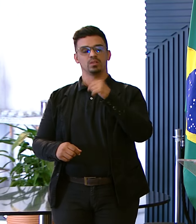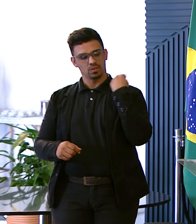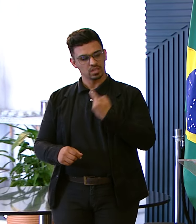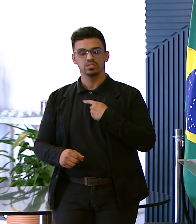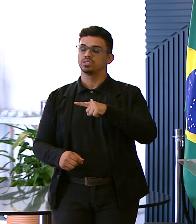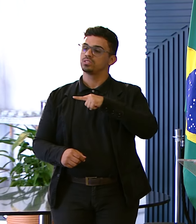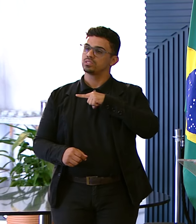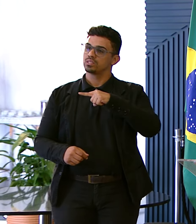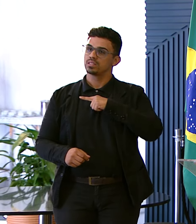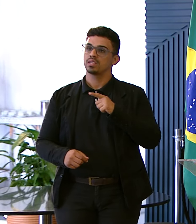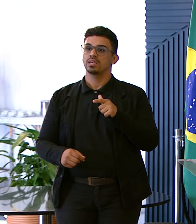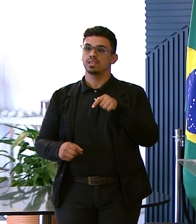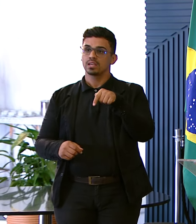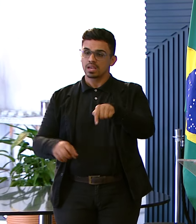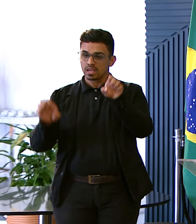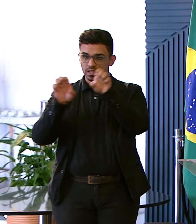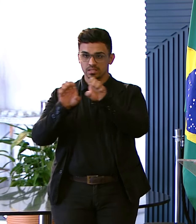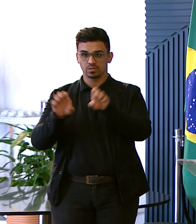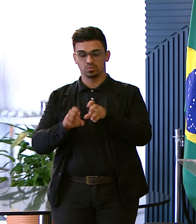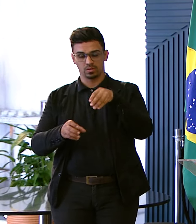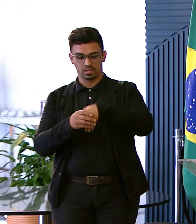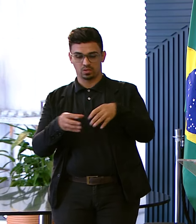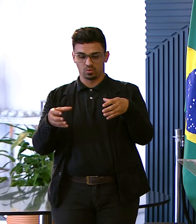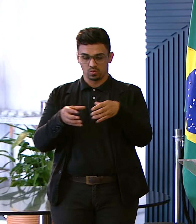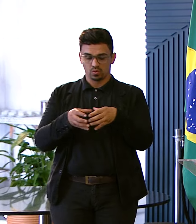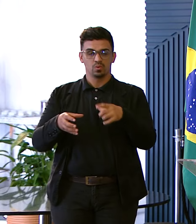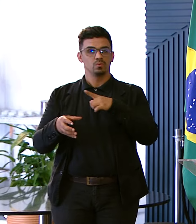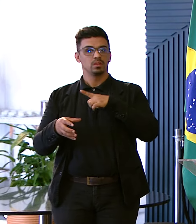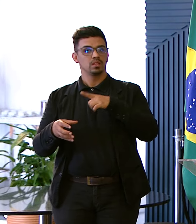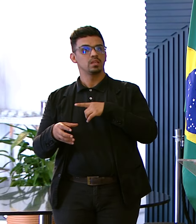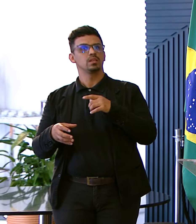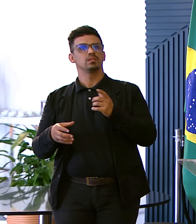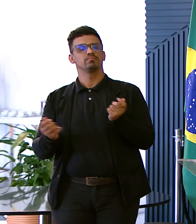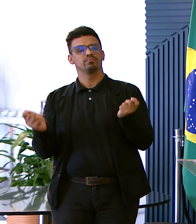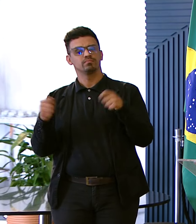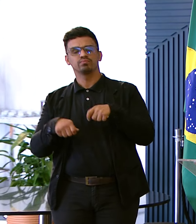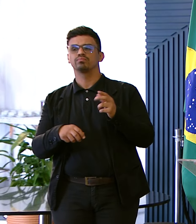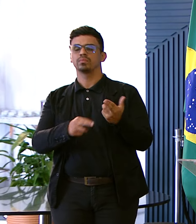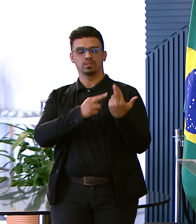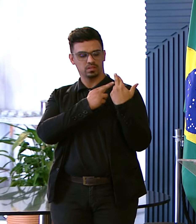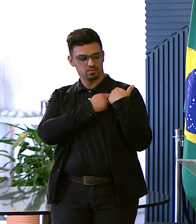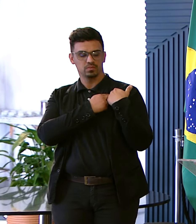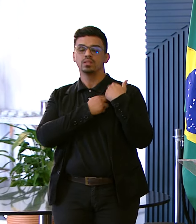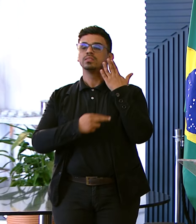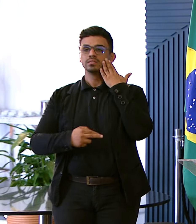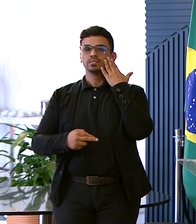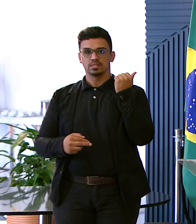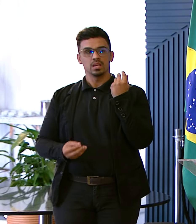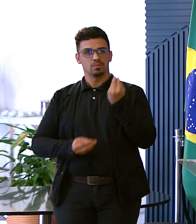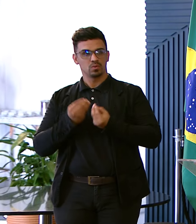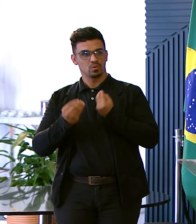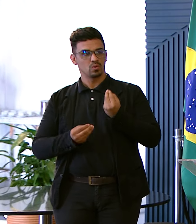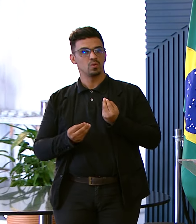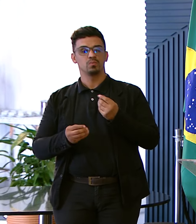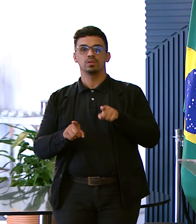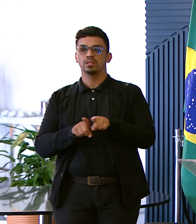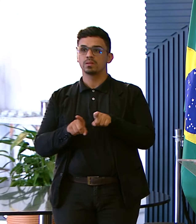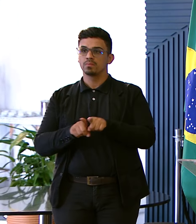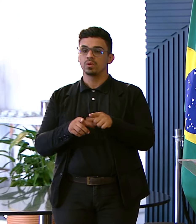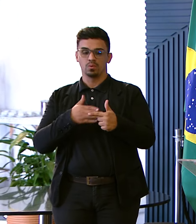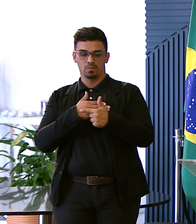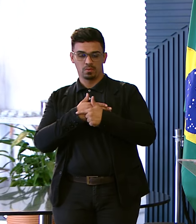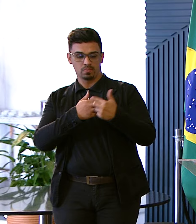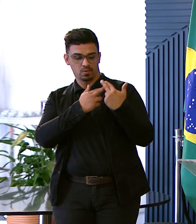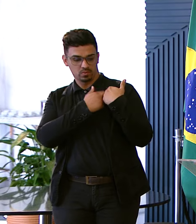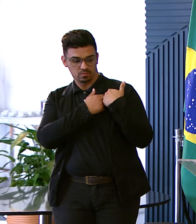tenha Naquela estrutura Pessoas que contemplem E que saibam A responsabilidade E o dever Que elas têm Quando a gente